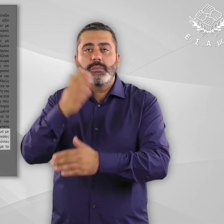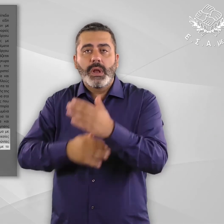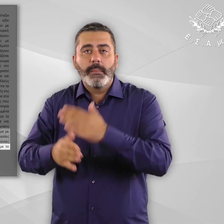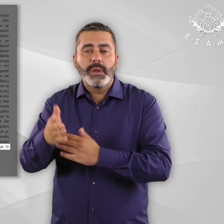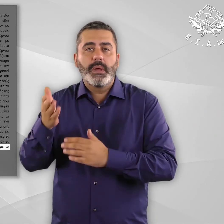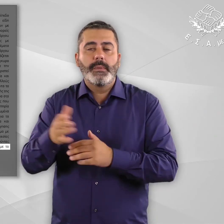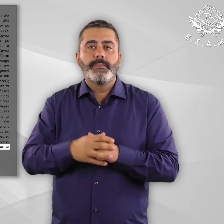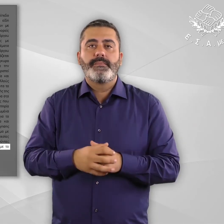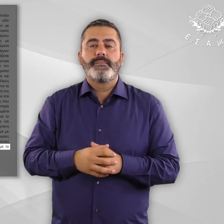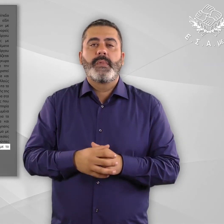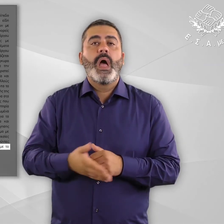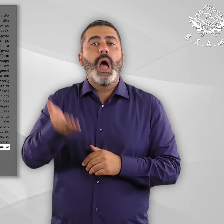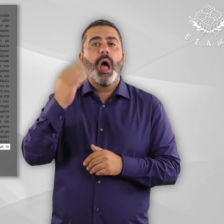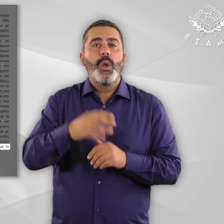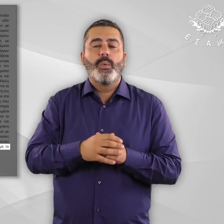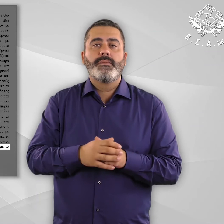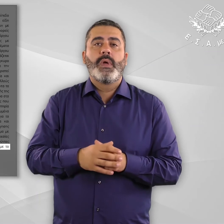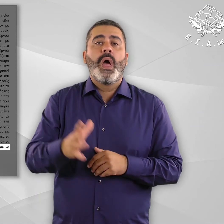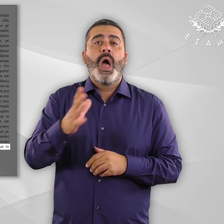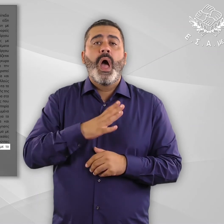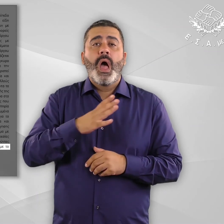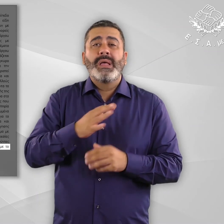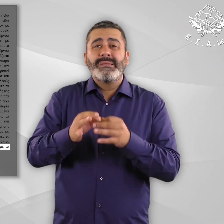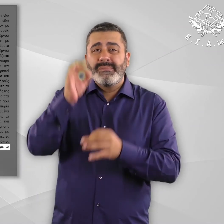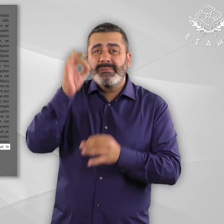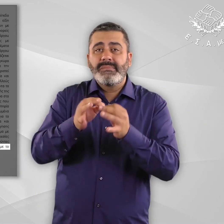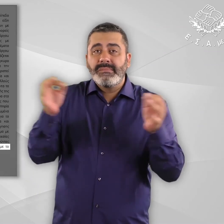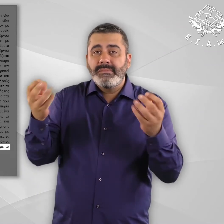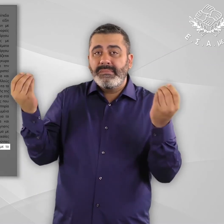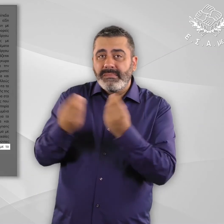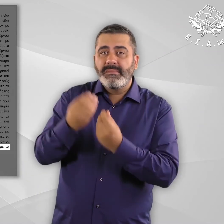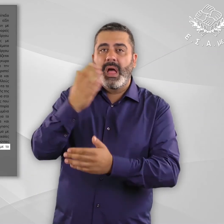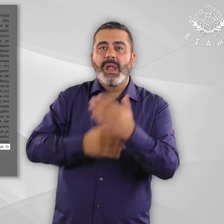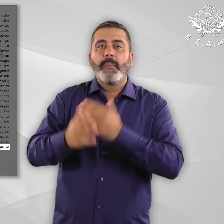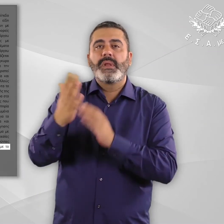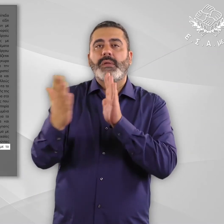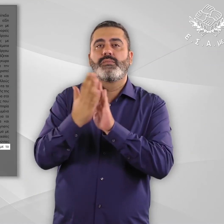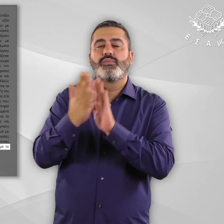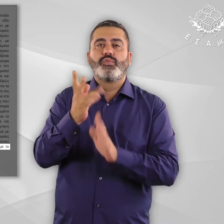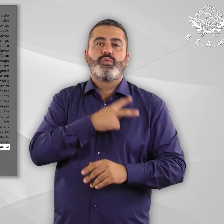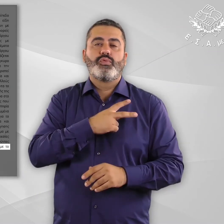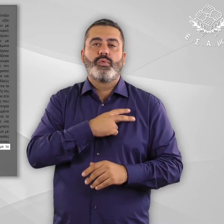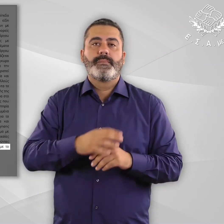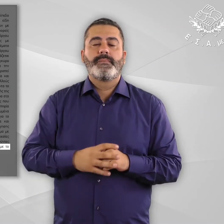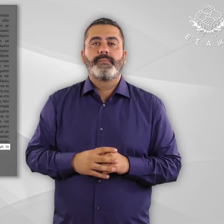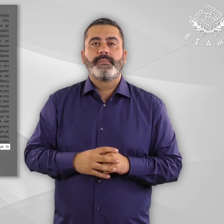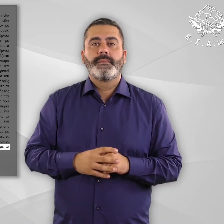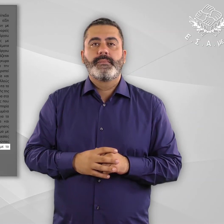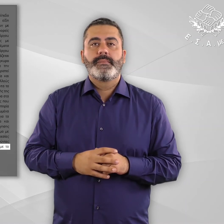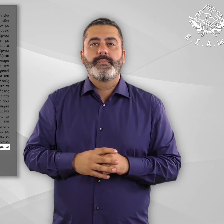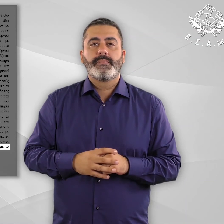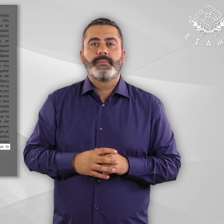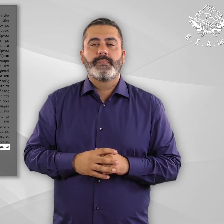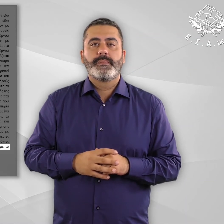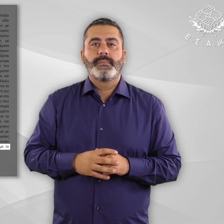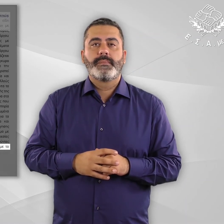άσυλο, ε-τροπή εξατομικευμένης προσέγγισης ανάλογα με το είδος της αναπηρίας ή της χρόνιας πάθησης. Τέλος